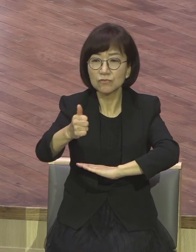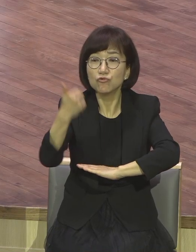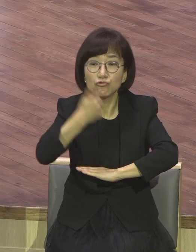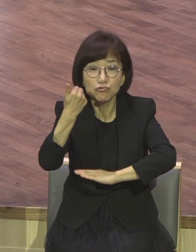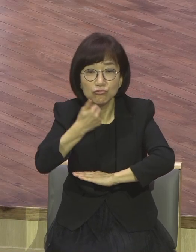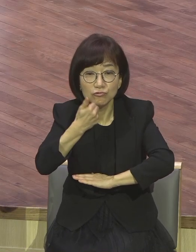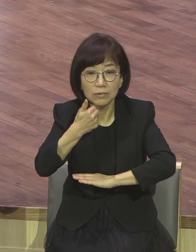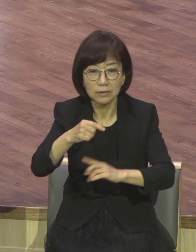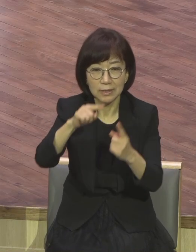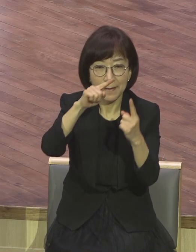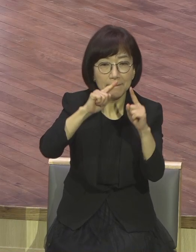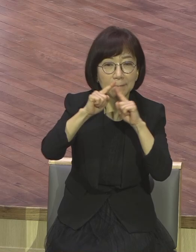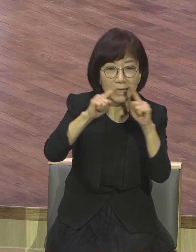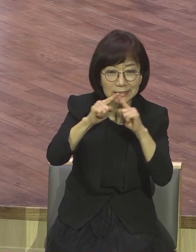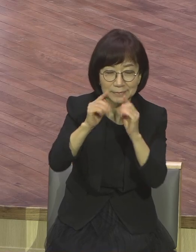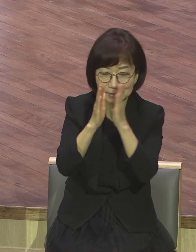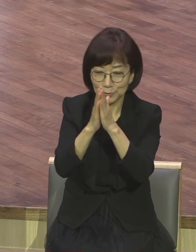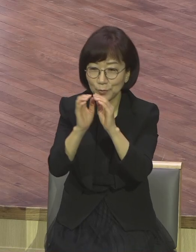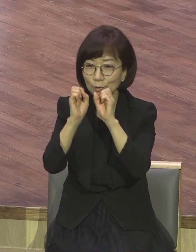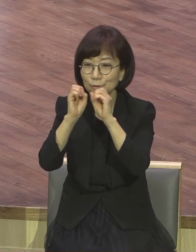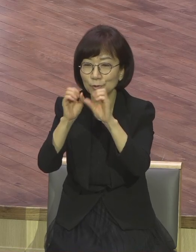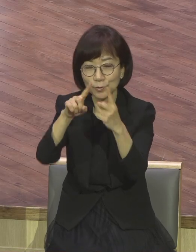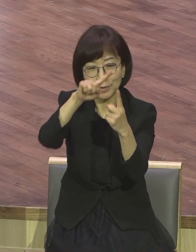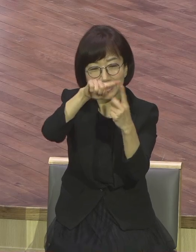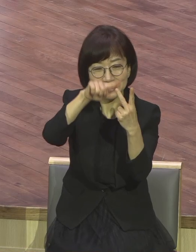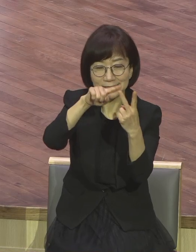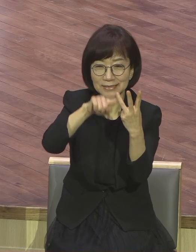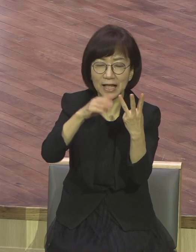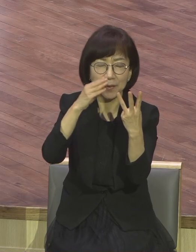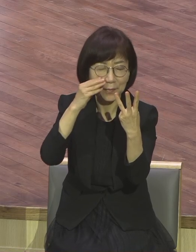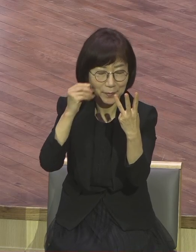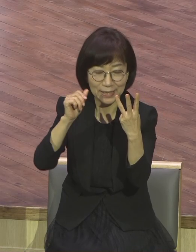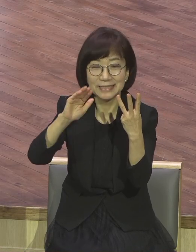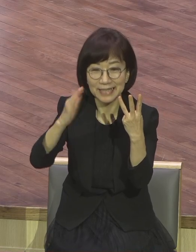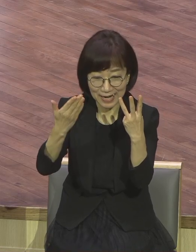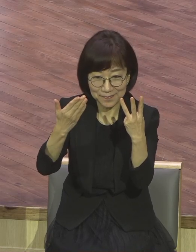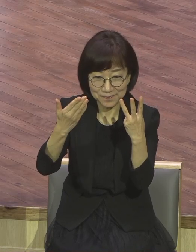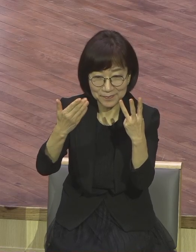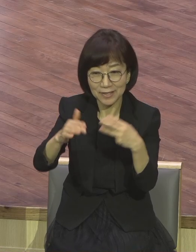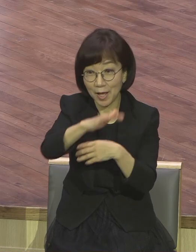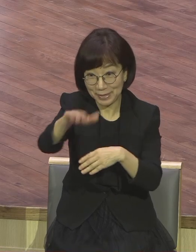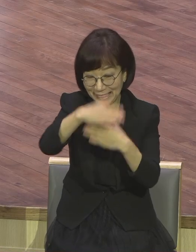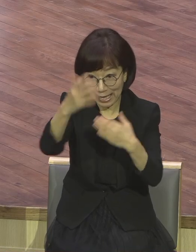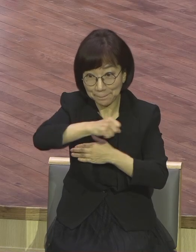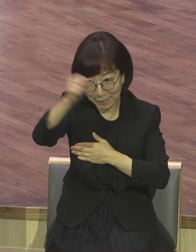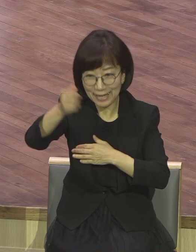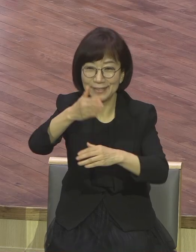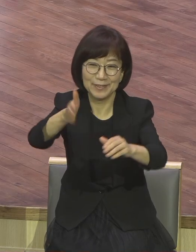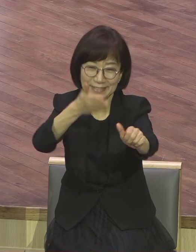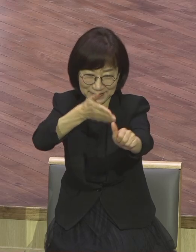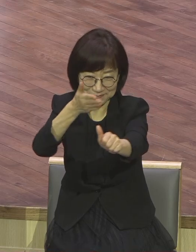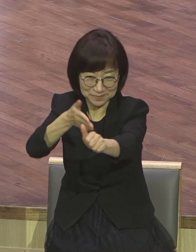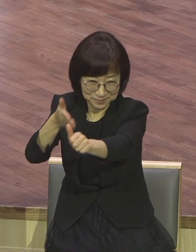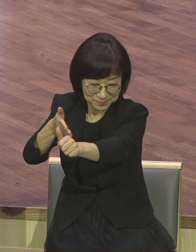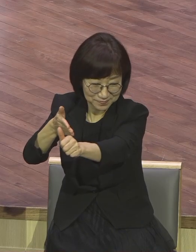이런 응답받기를 제모로 축복합니다. 두 번째로 237 치유섬이십니다.